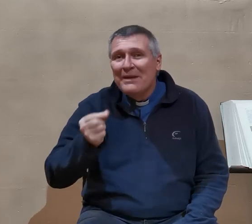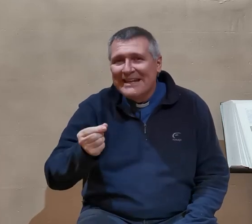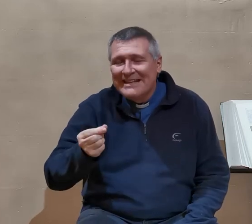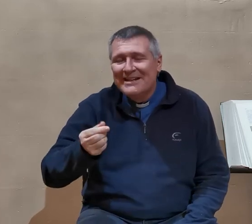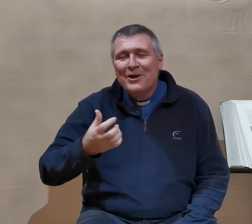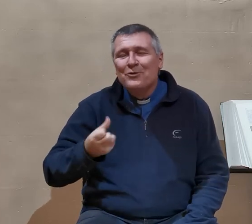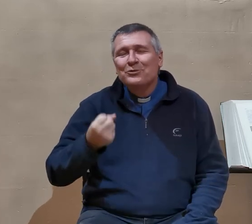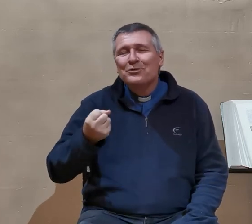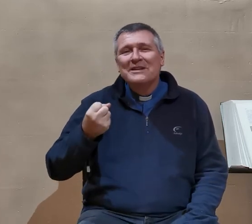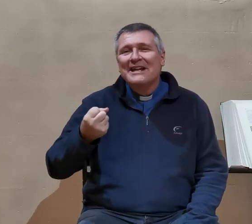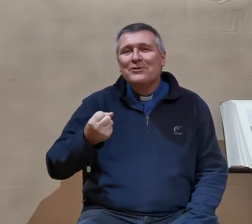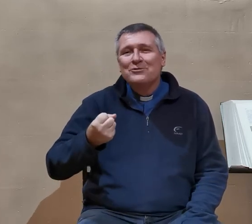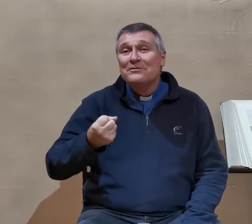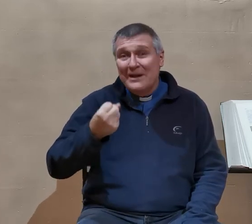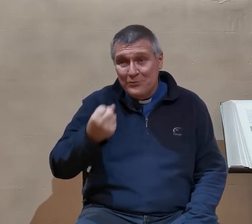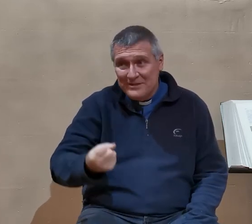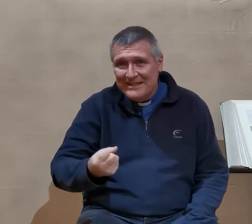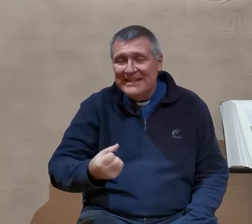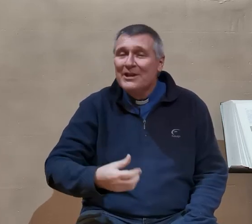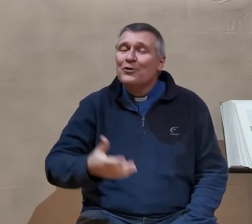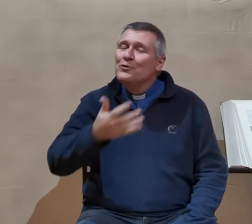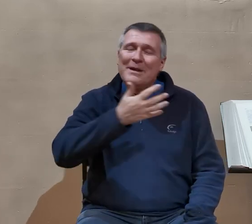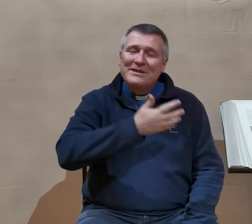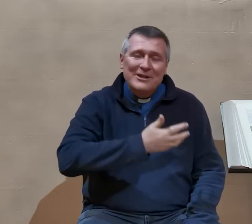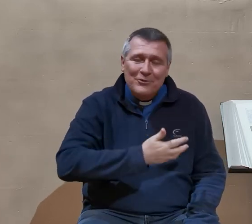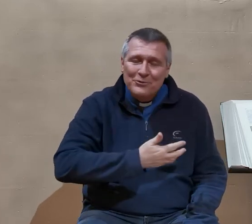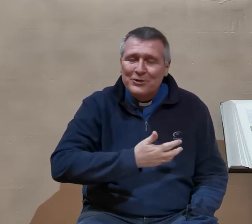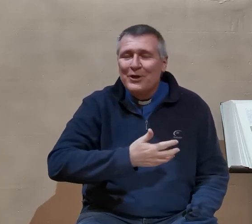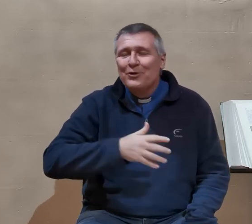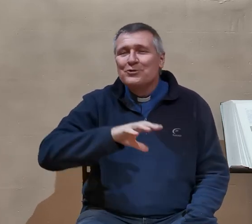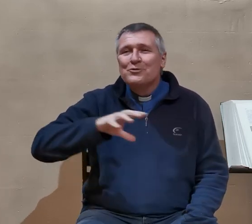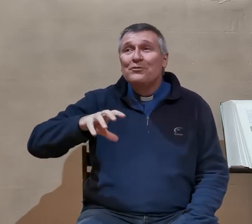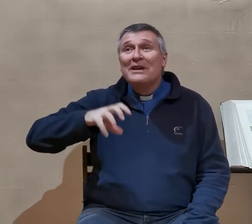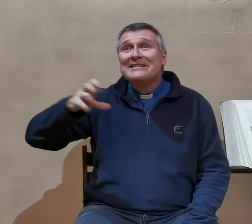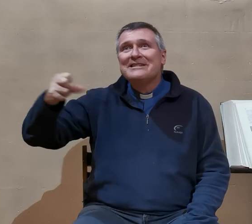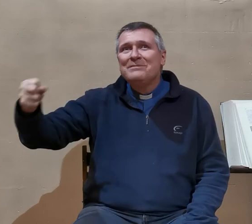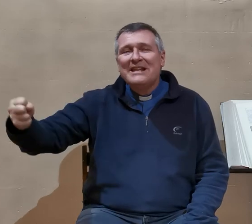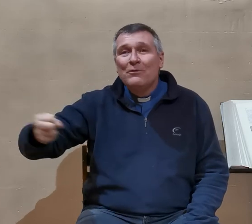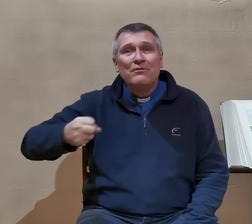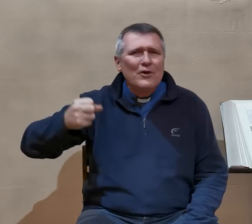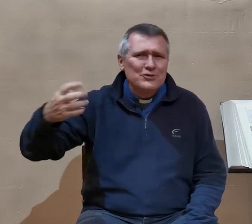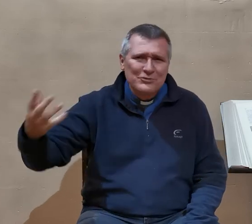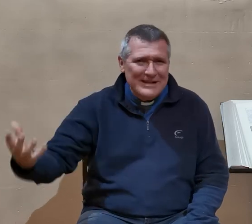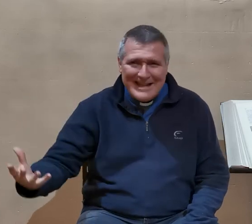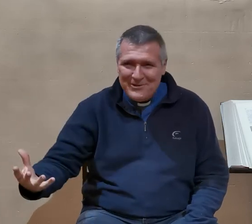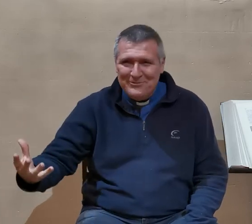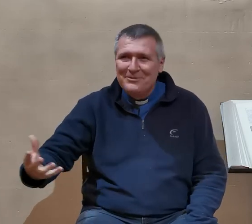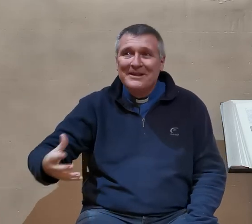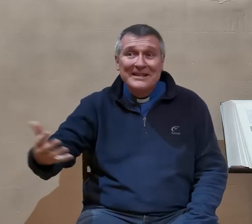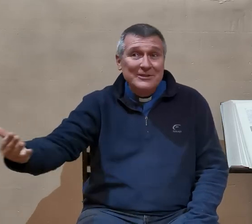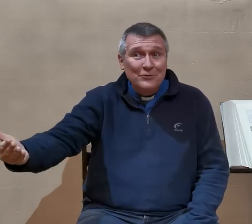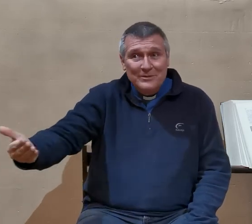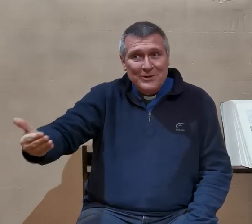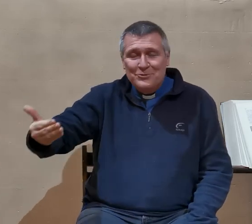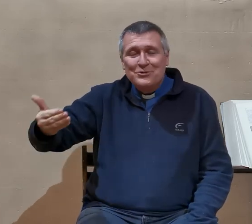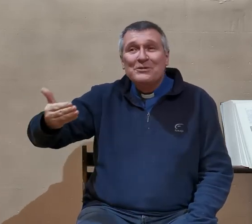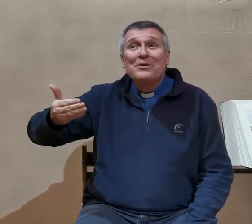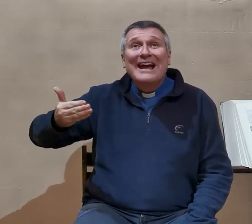péril contre lequel Dieu va lutter, de même qu'il lutte, lorsqu'on veut l'assimiler aux forces de la nature. Il dit, non, je suis le